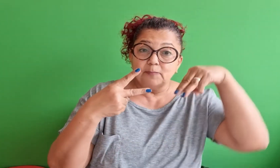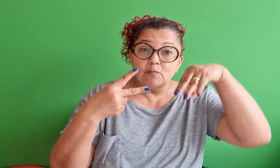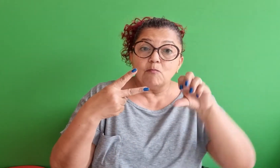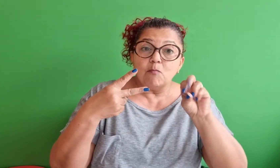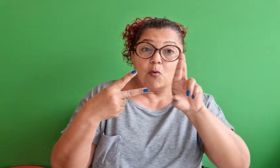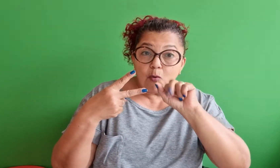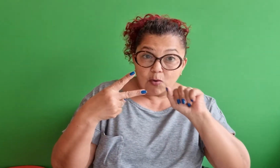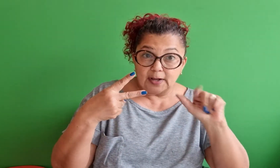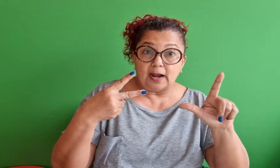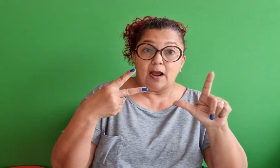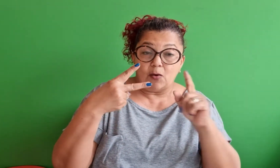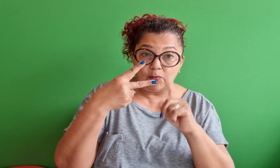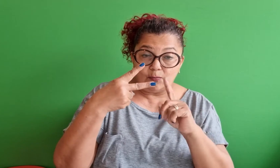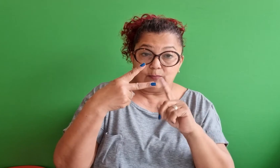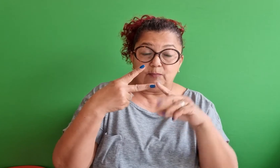A segunda é a moral.